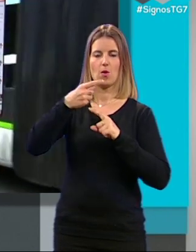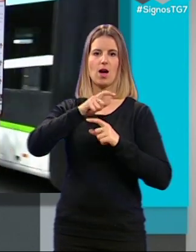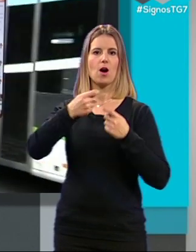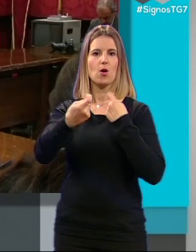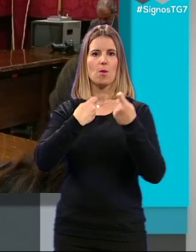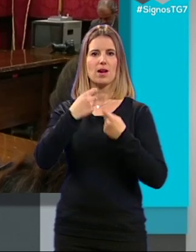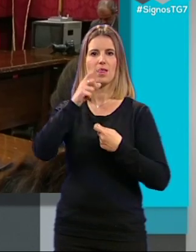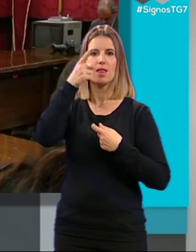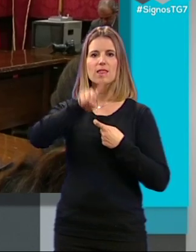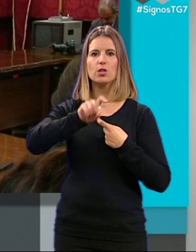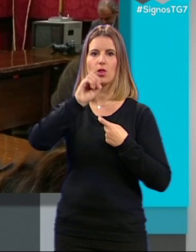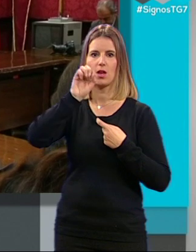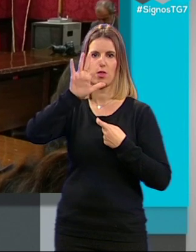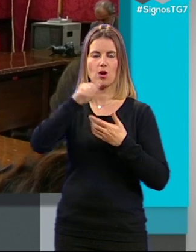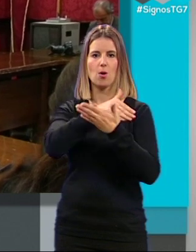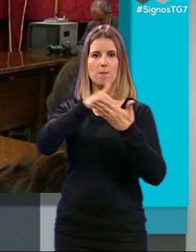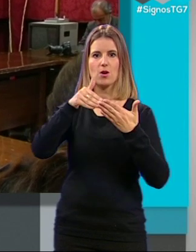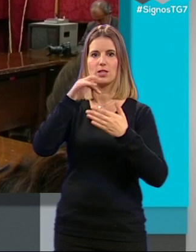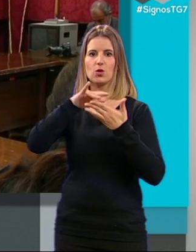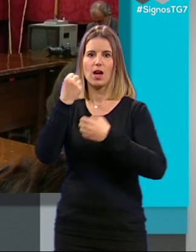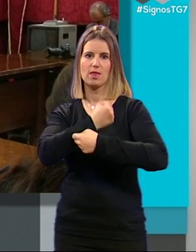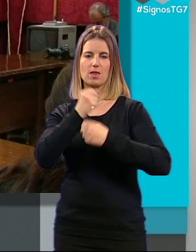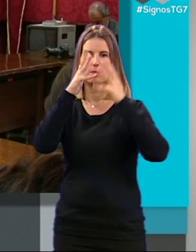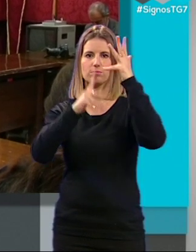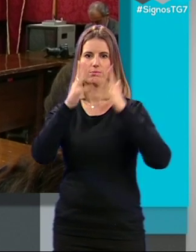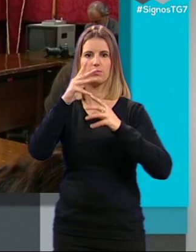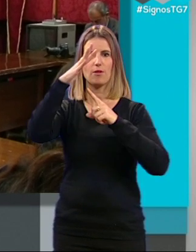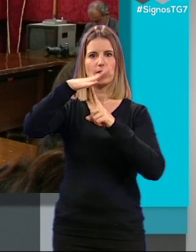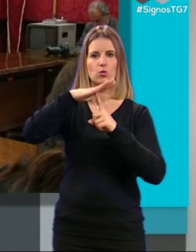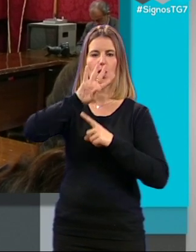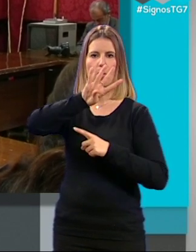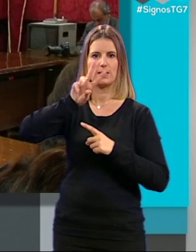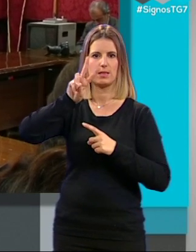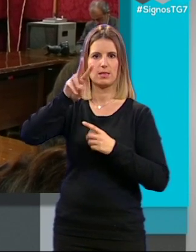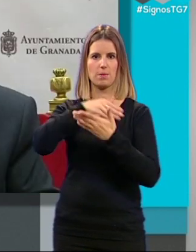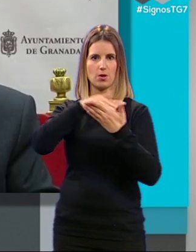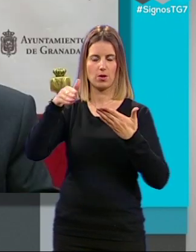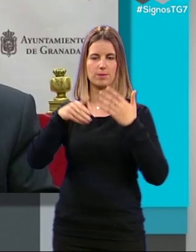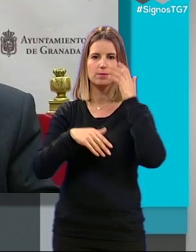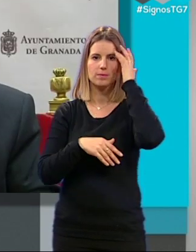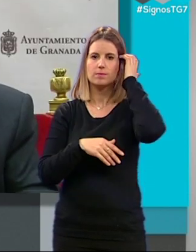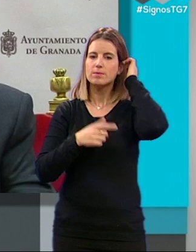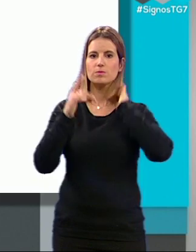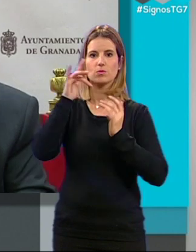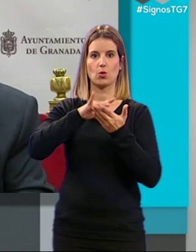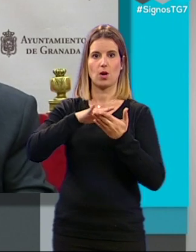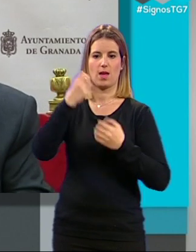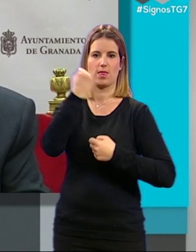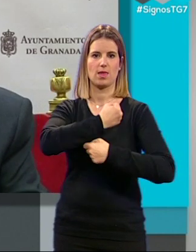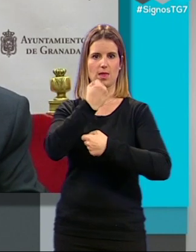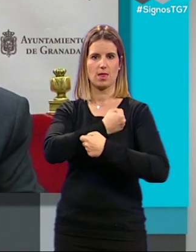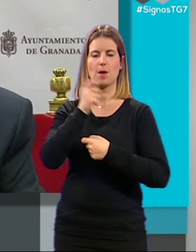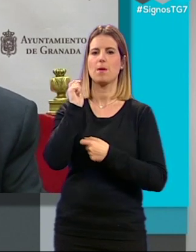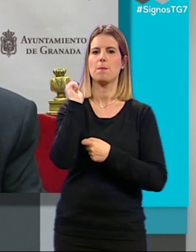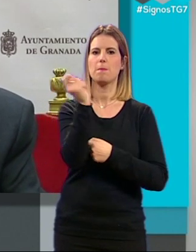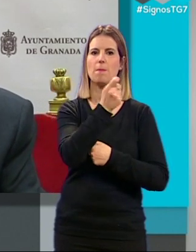de diciembre es de 105 millones, de los que en diciembre se han contabilizado facturas por 47. En lo largo del mes de diciembre hemos pagado